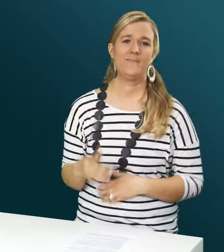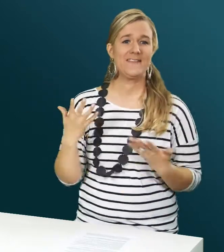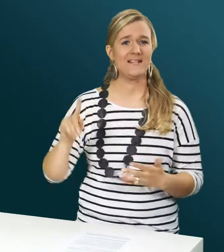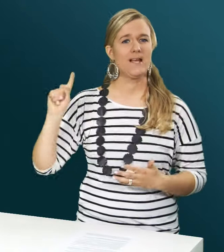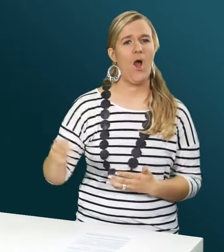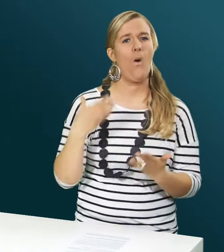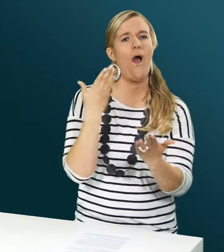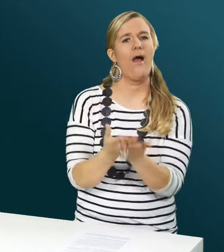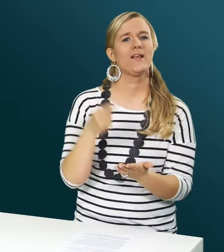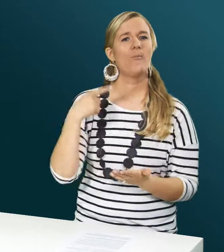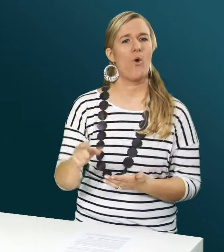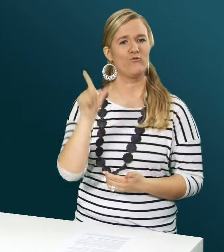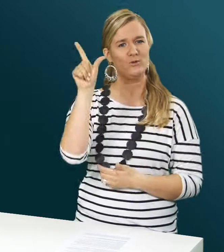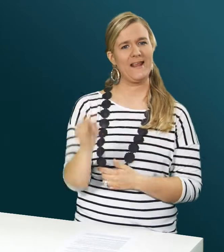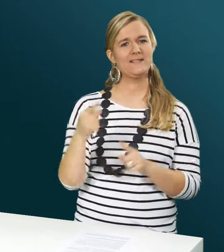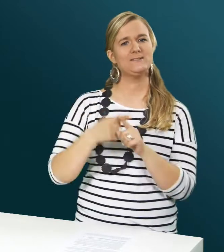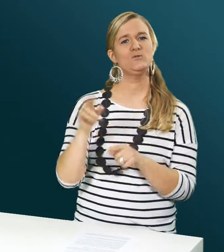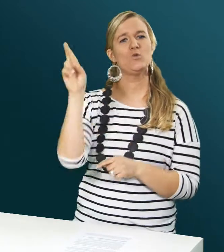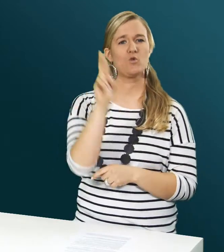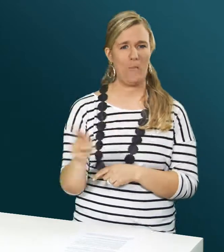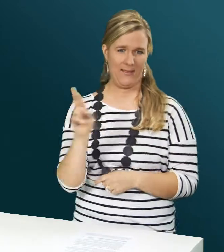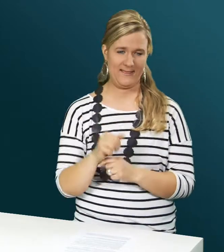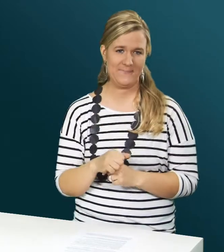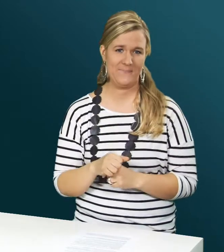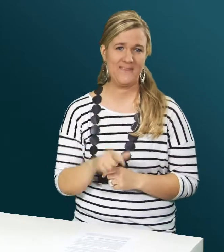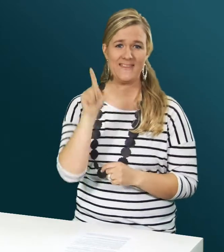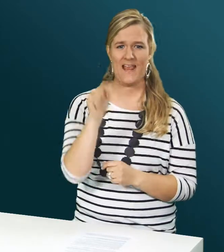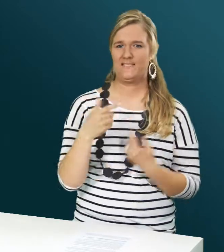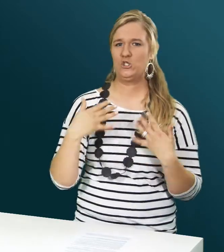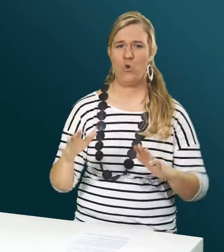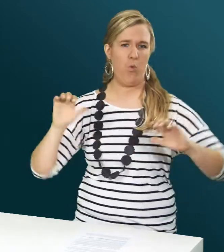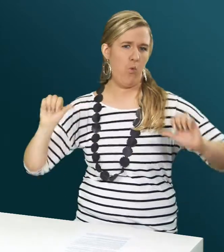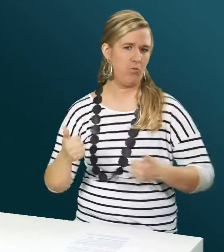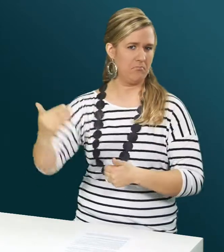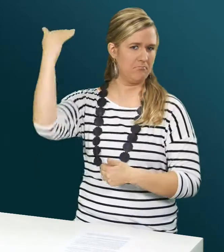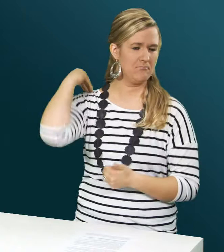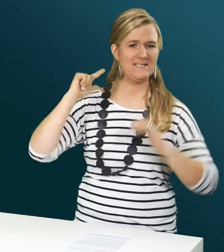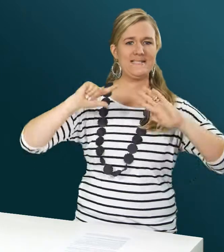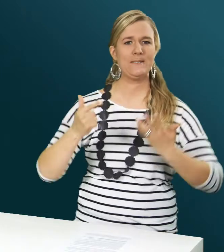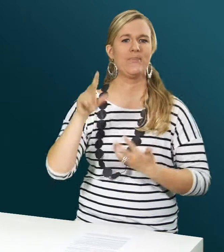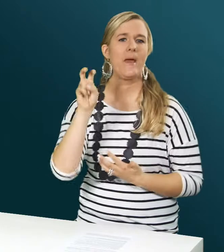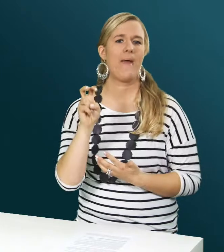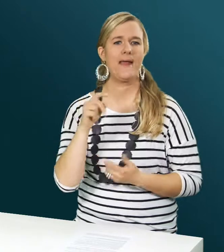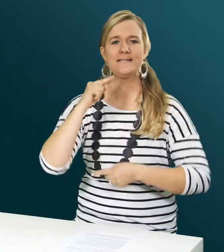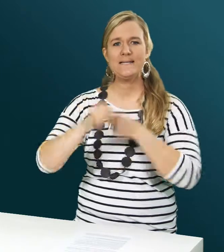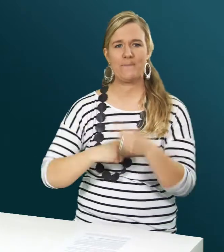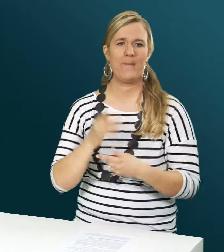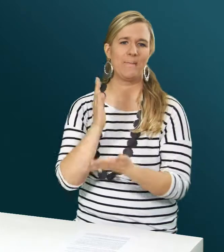also ein voller Erfolg und soll nun auch im Tessin und in der Romondi angeboten werden. Im Tessin war der Start am 7. März.